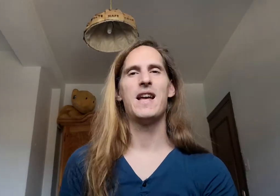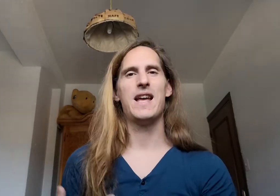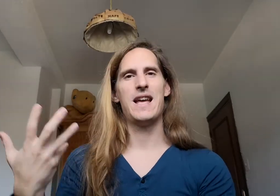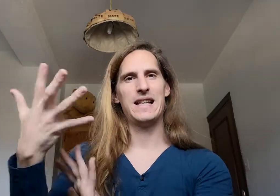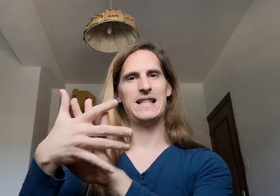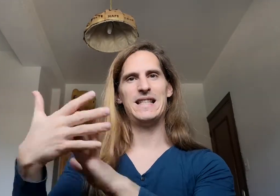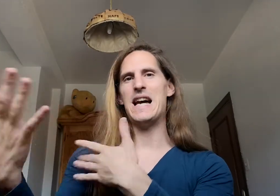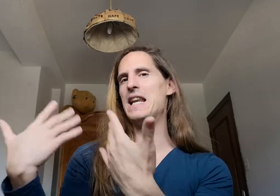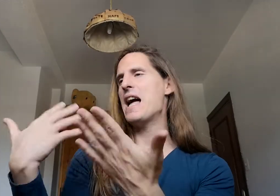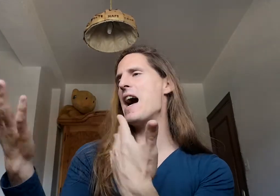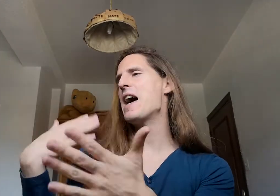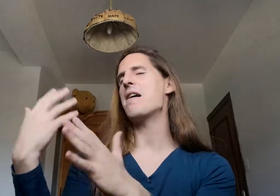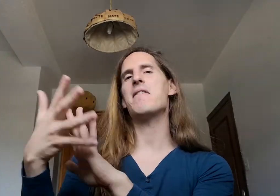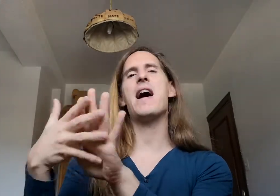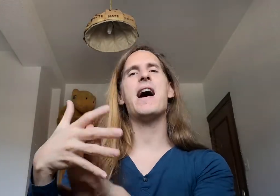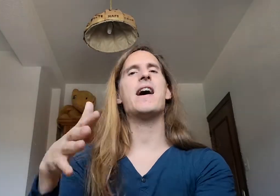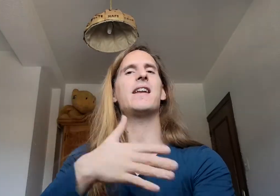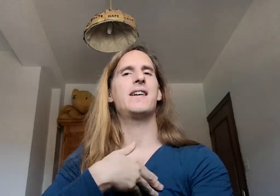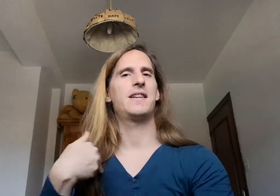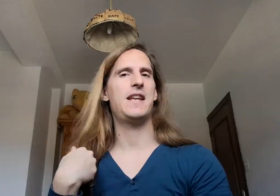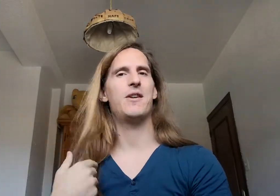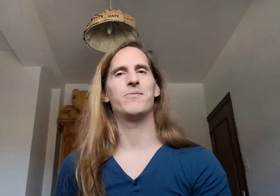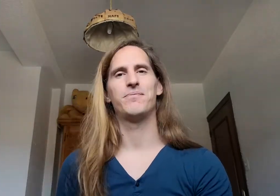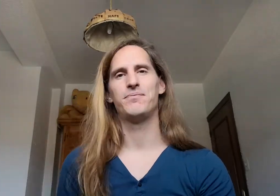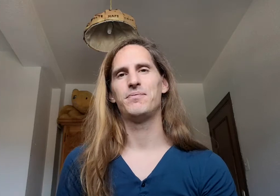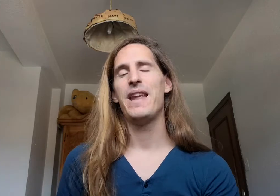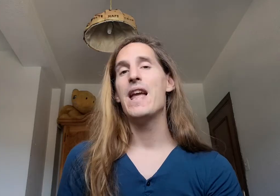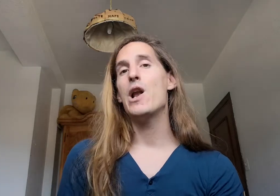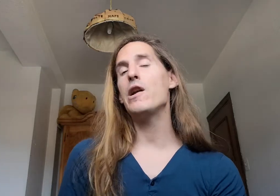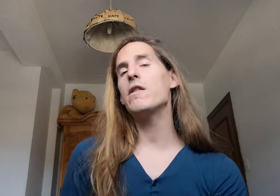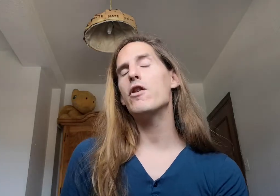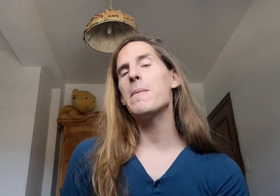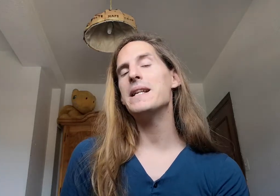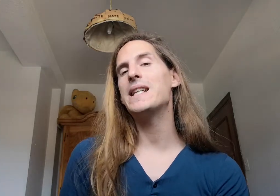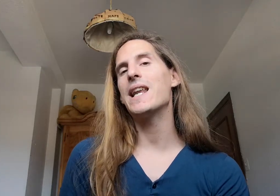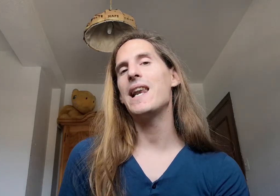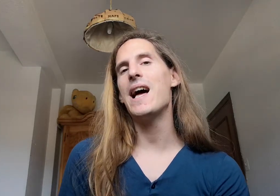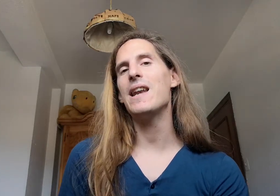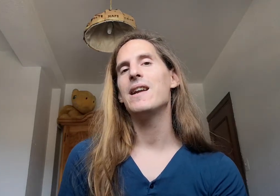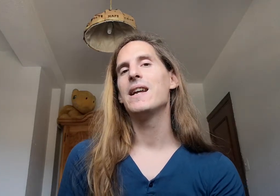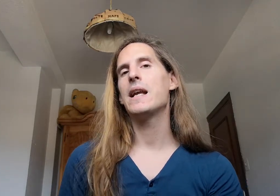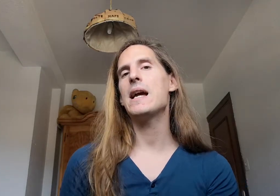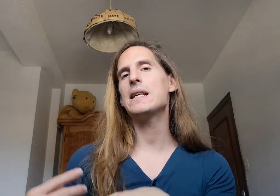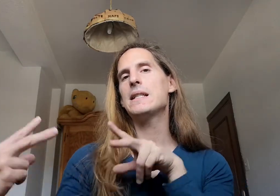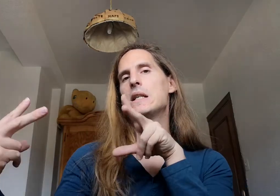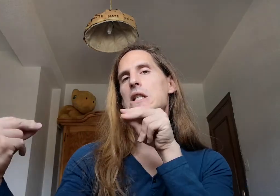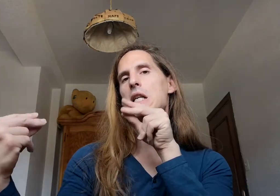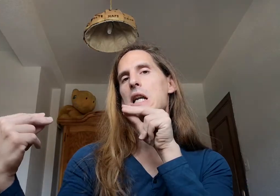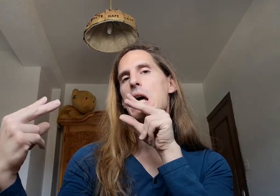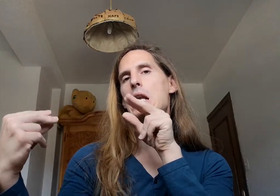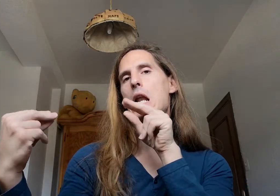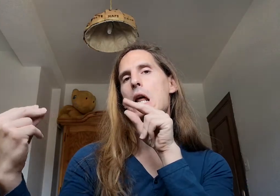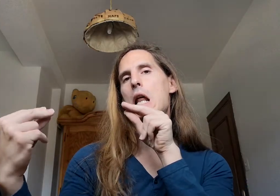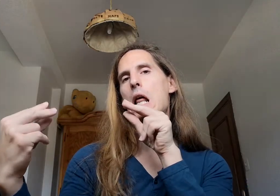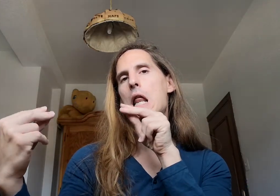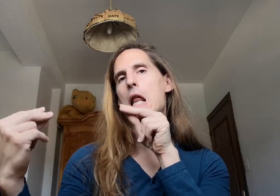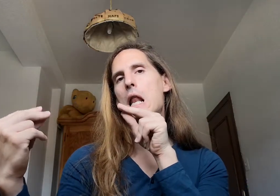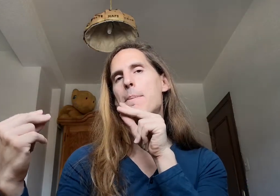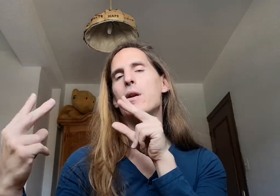quiero charlar hablar quiero hay otra forma de charlar que es charlar la bababa pero